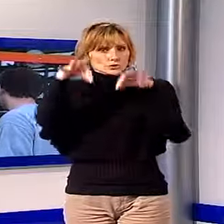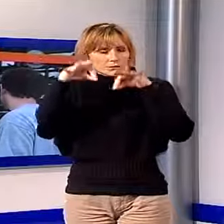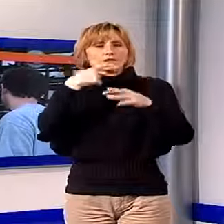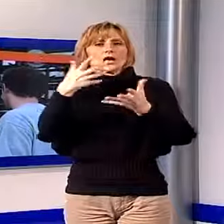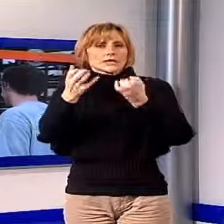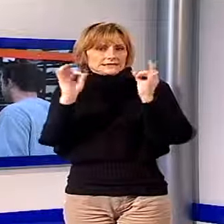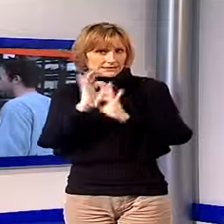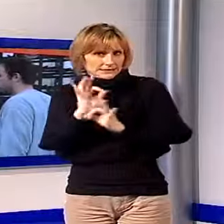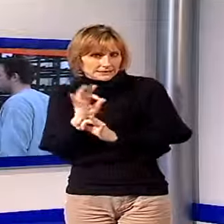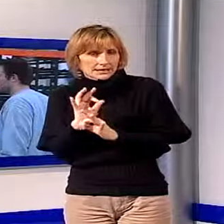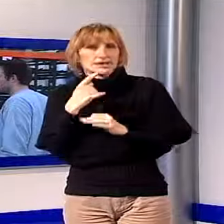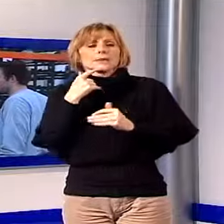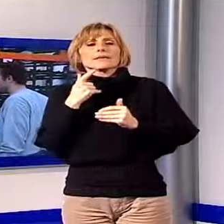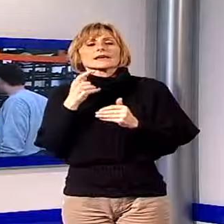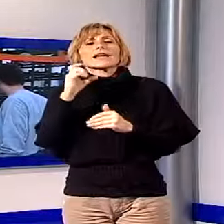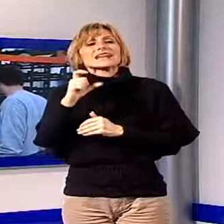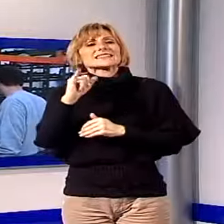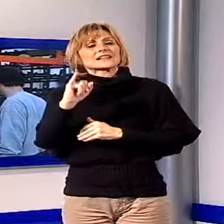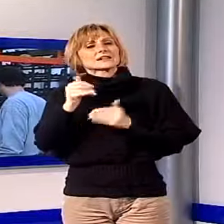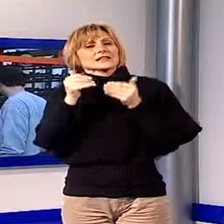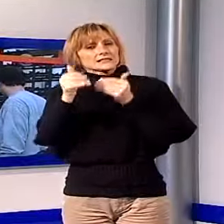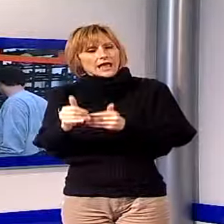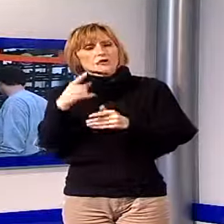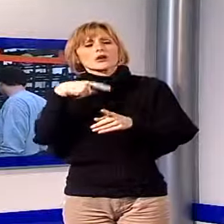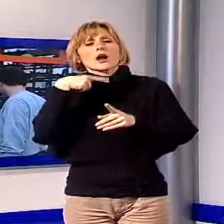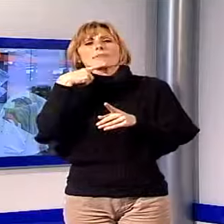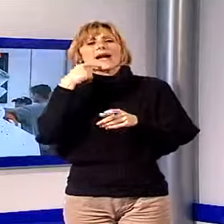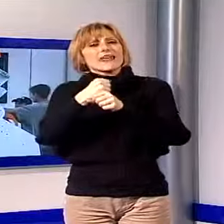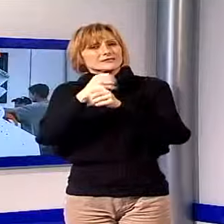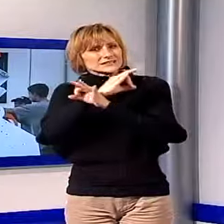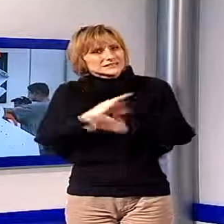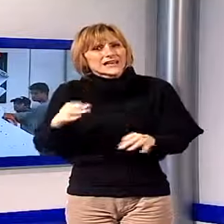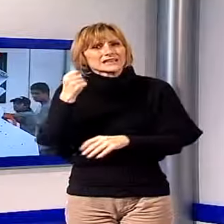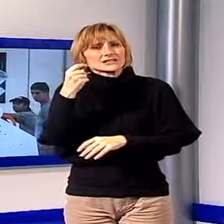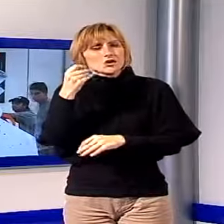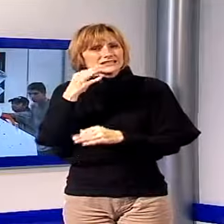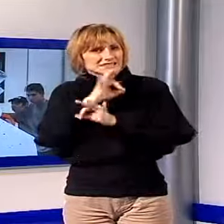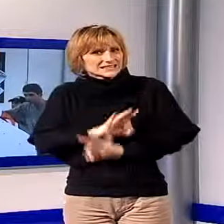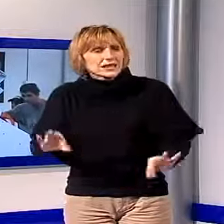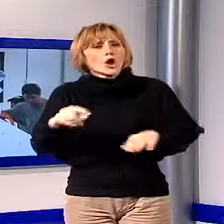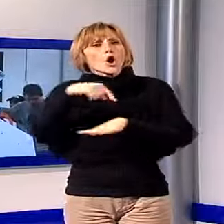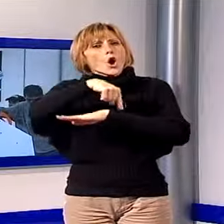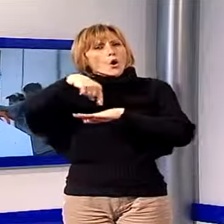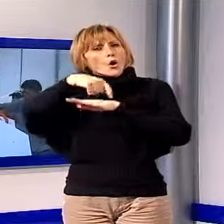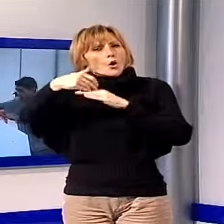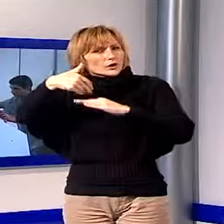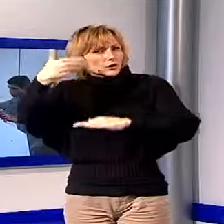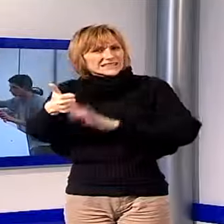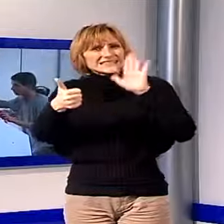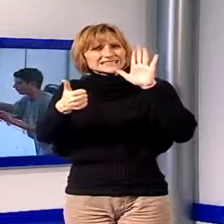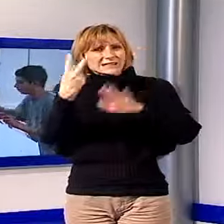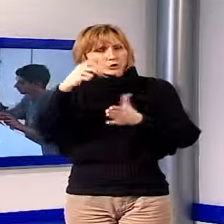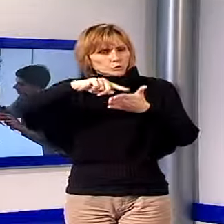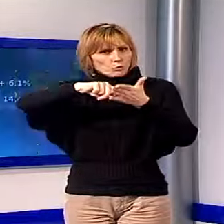per le vicende della cassa in deroga, ma comunque non lavorate e non riscosse, le ore nell'anno sarebbero oltre 62